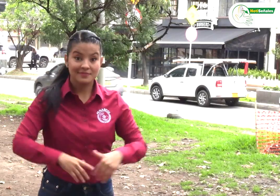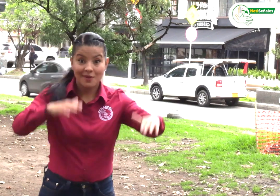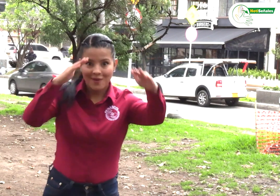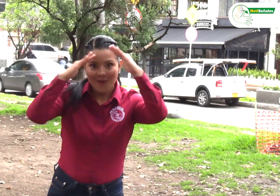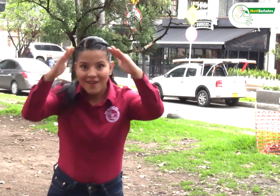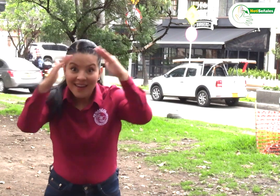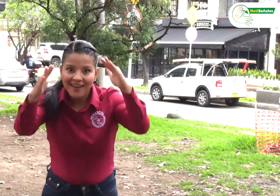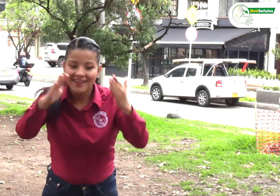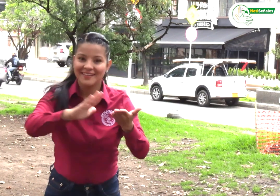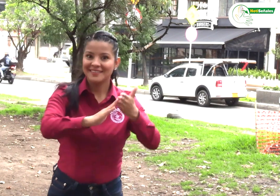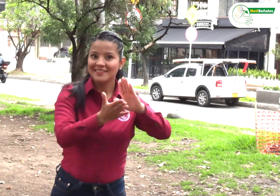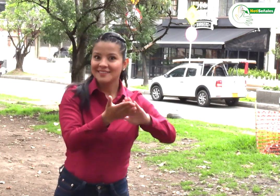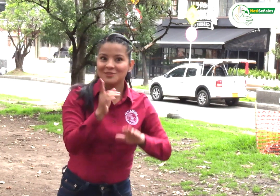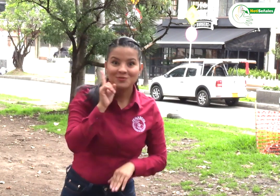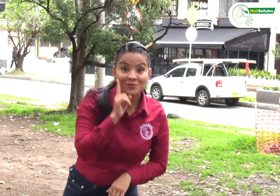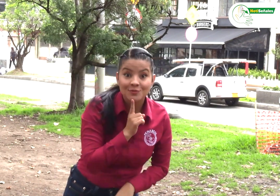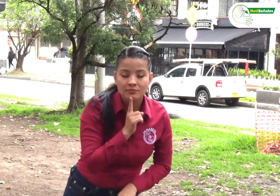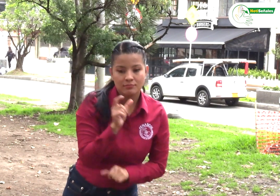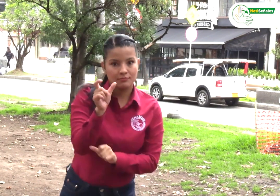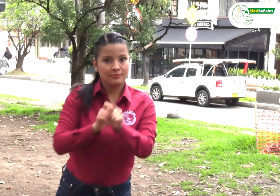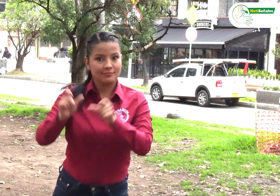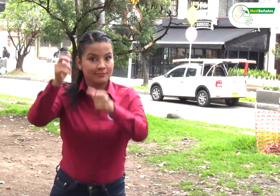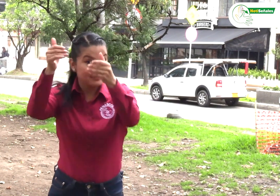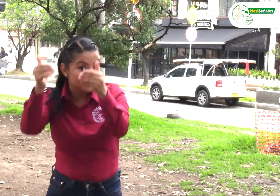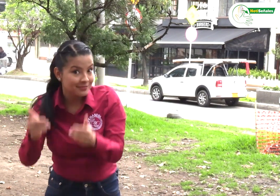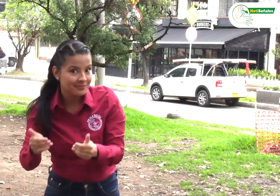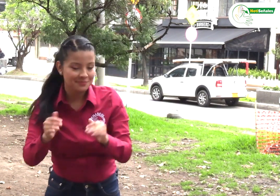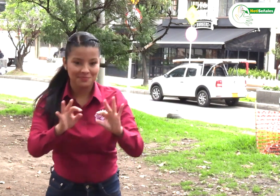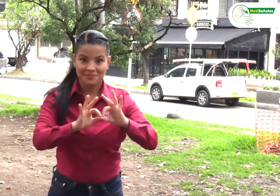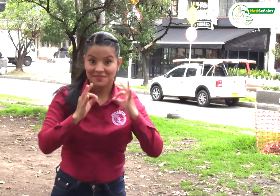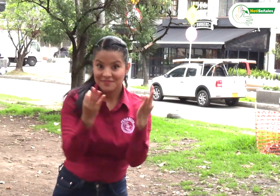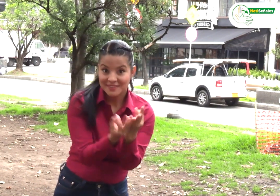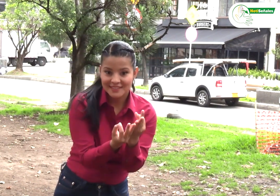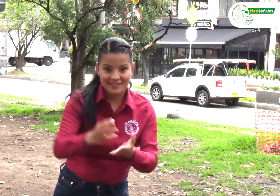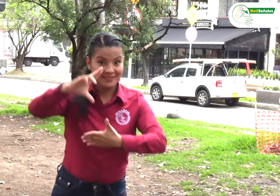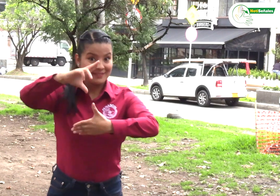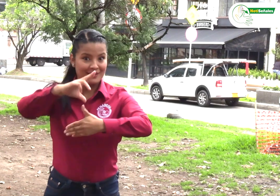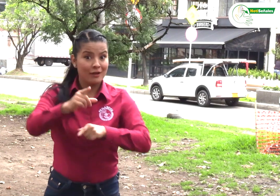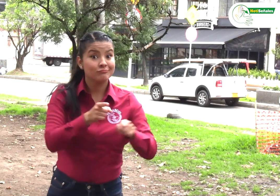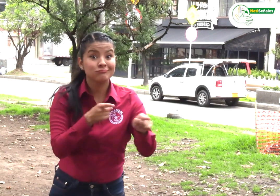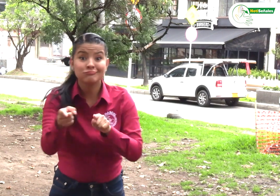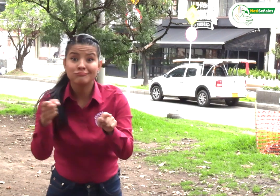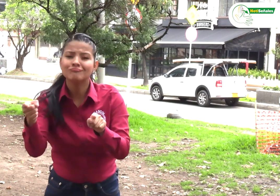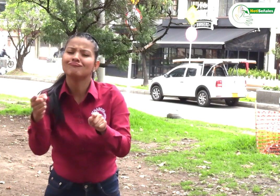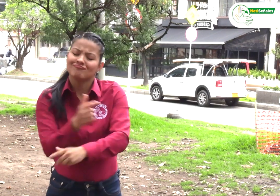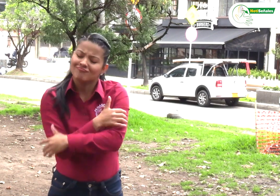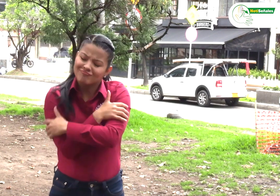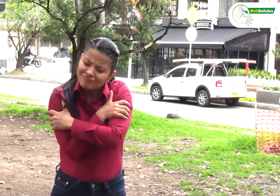Un saludo para la comunidad sorda, personas con discapacidad y sus familias. Un abrazo a